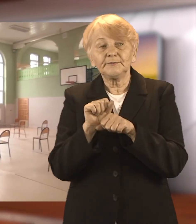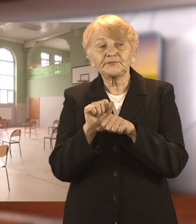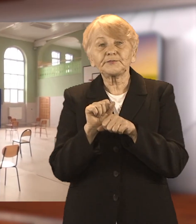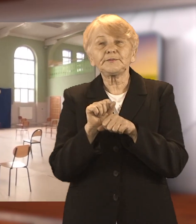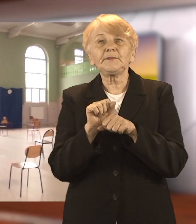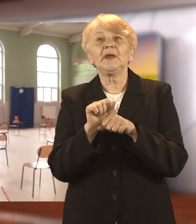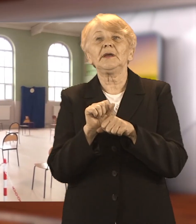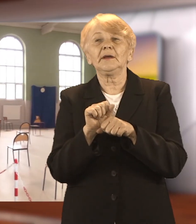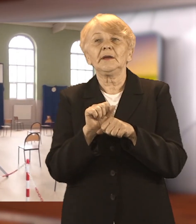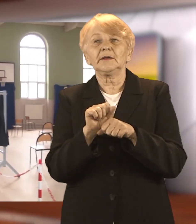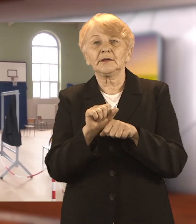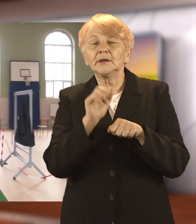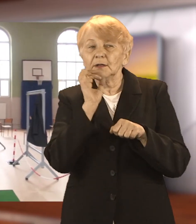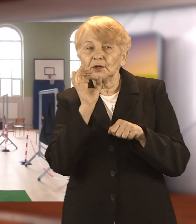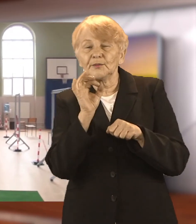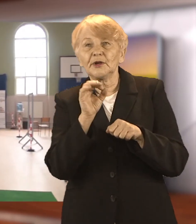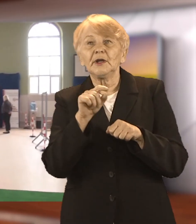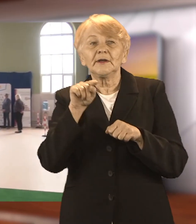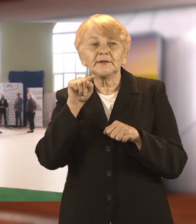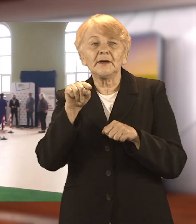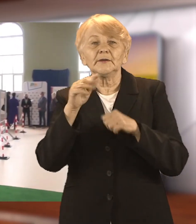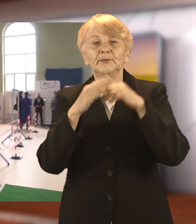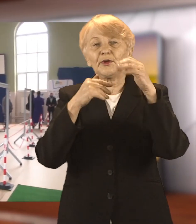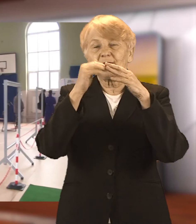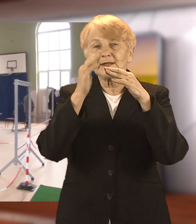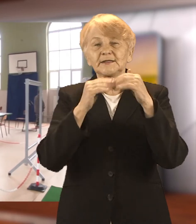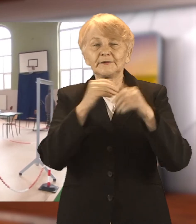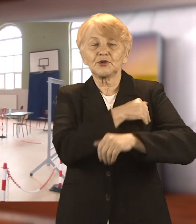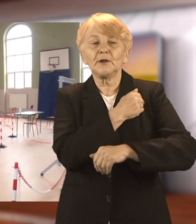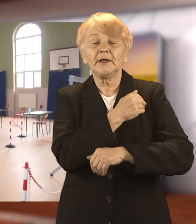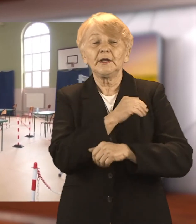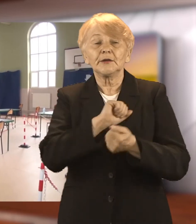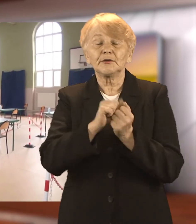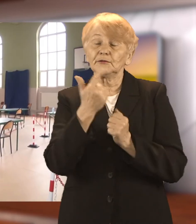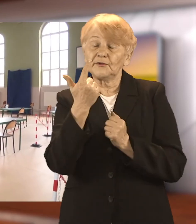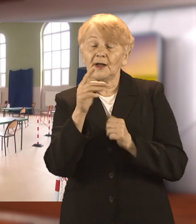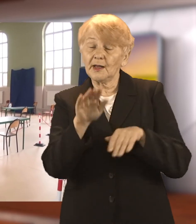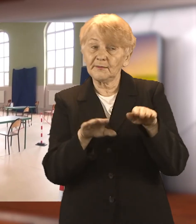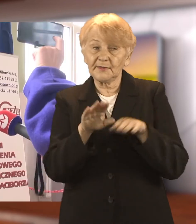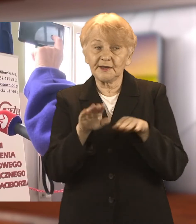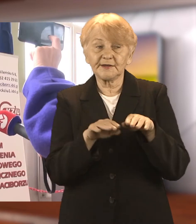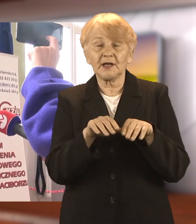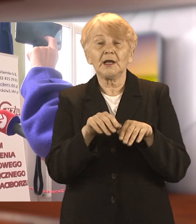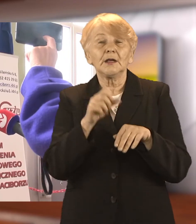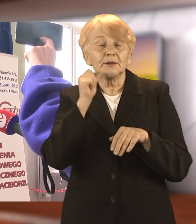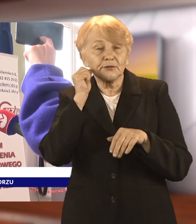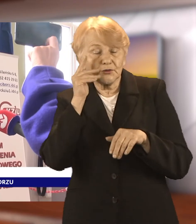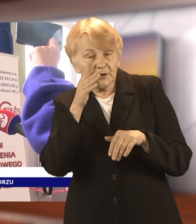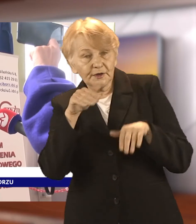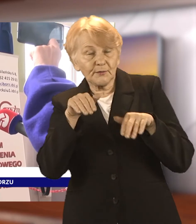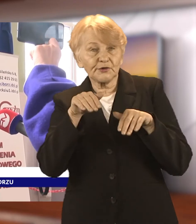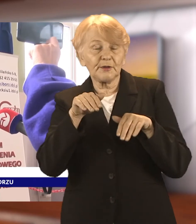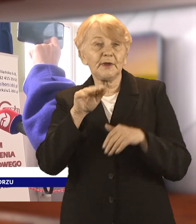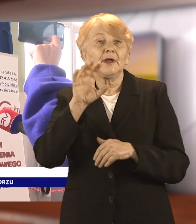obsługują dwa zespoły, które mogą szczepić. To oznacza, że w ciągu dnia zaszczepionych może zostać pół tysiąca mieszkańców. Na ten tydzień jest